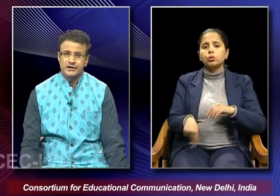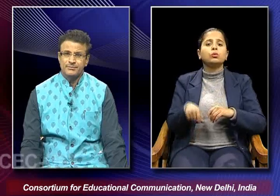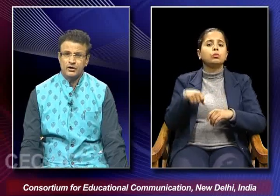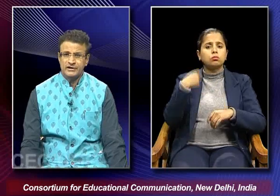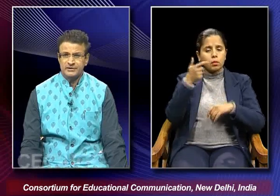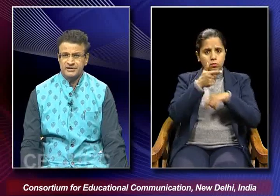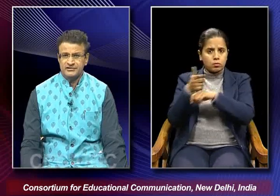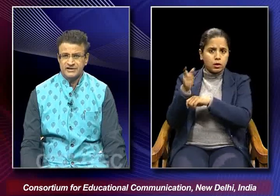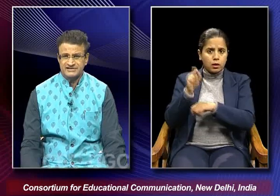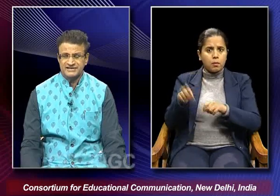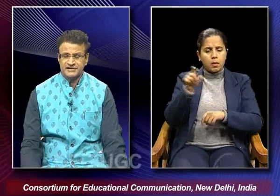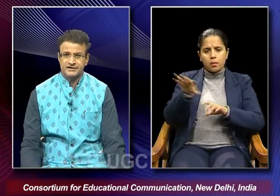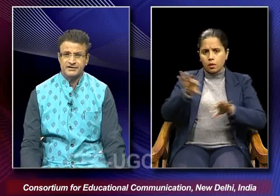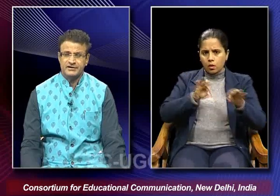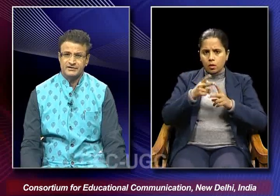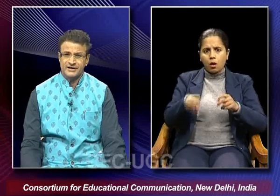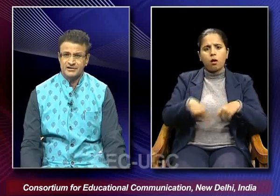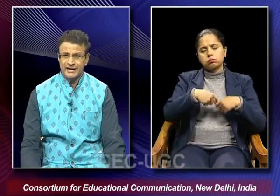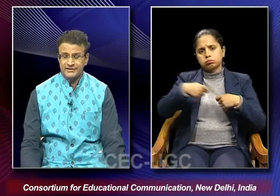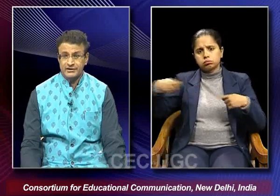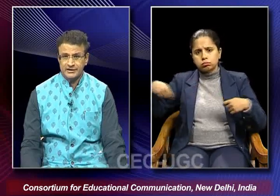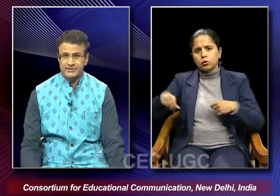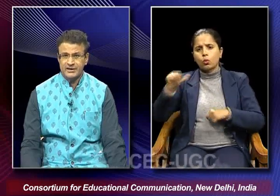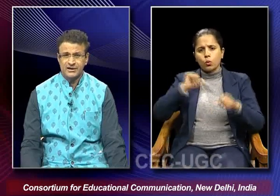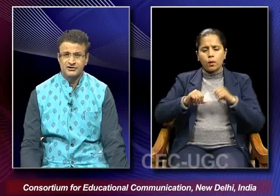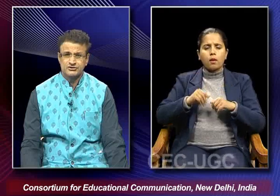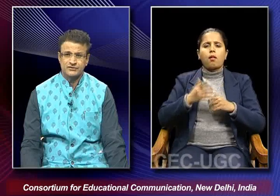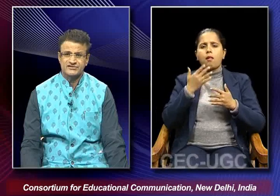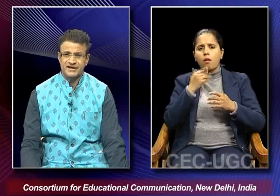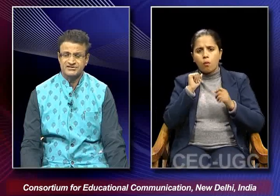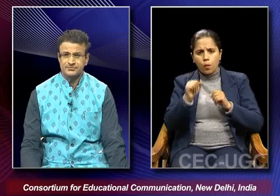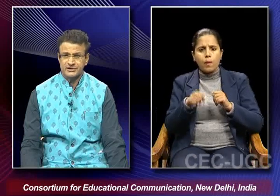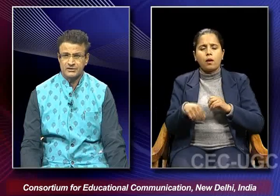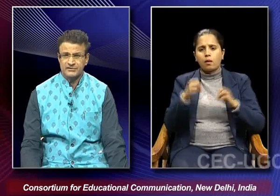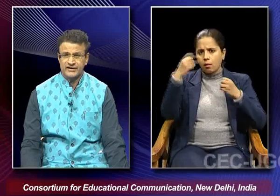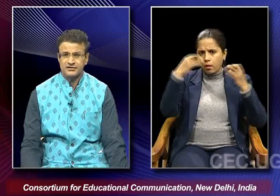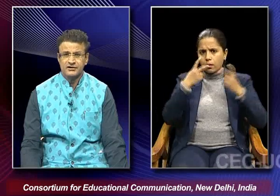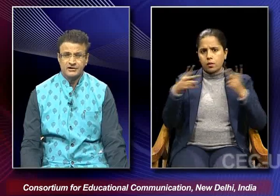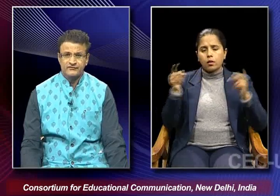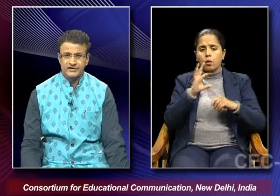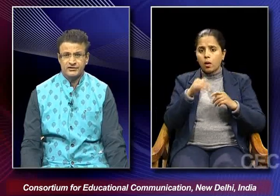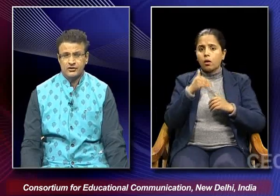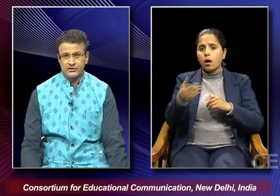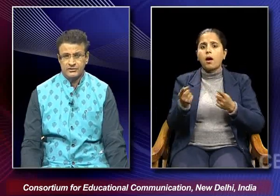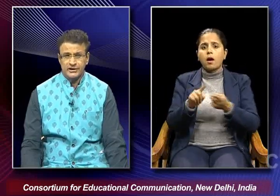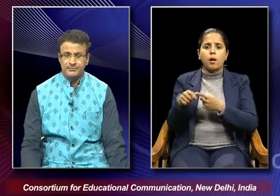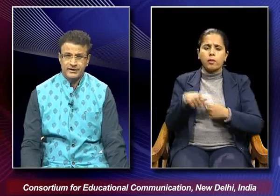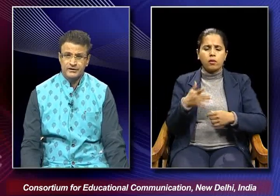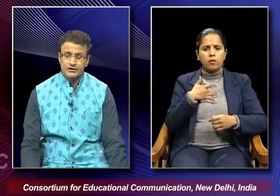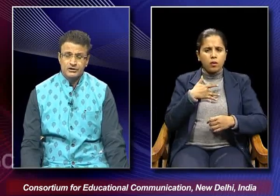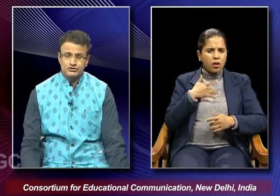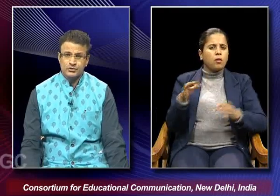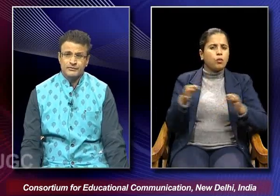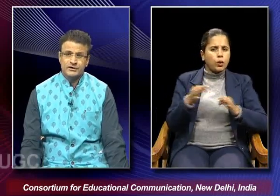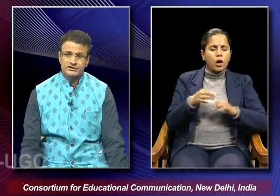employ deliberately exaggerated and dramatic lighting and camera angles to emphasize some particular effect fear horror and pain